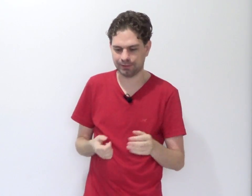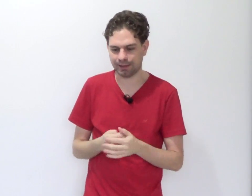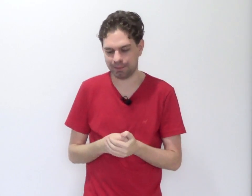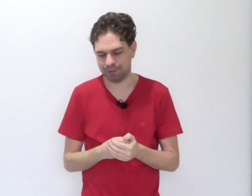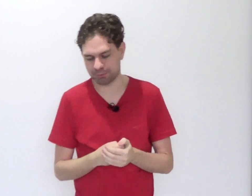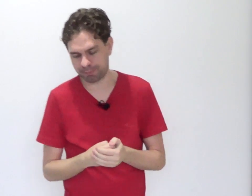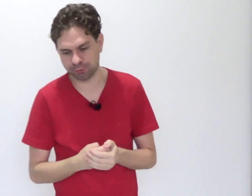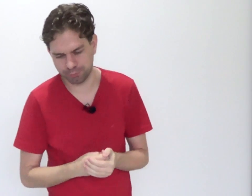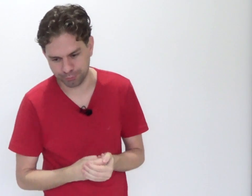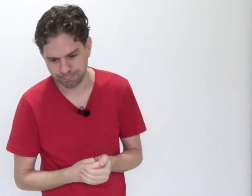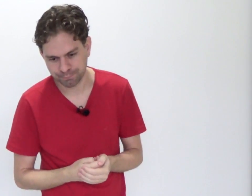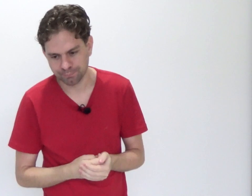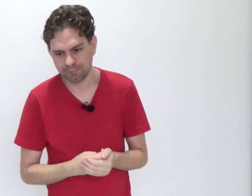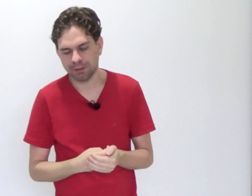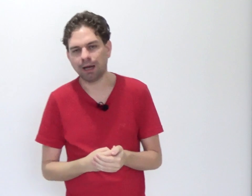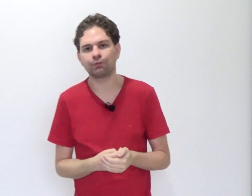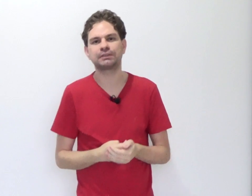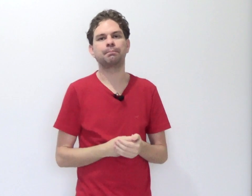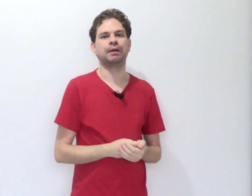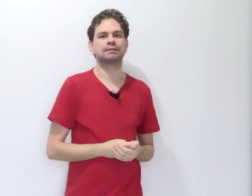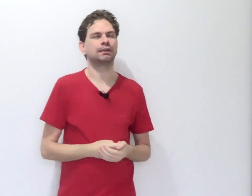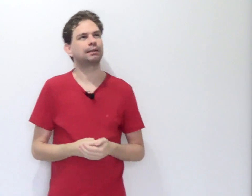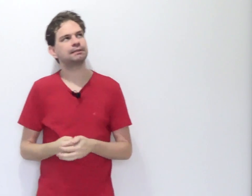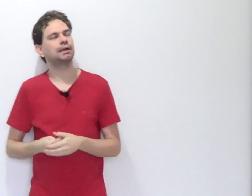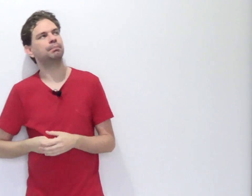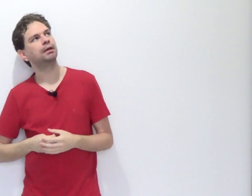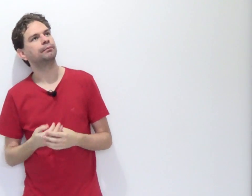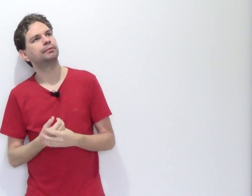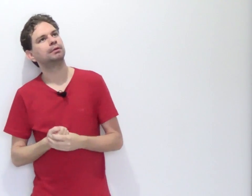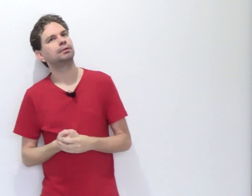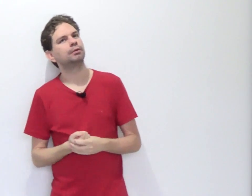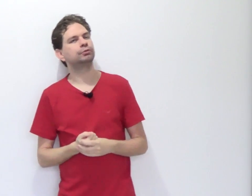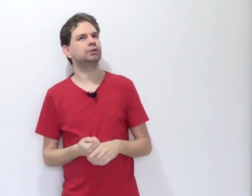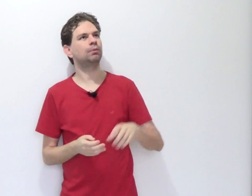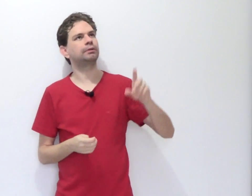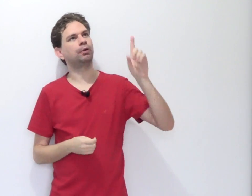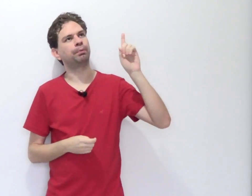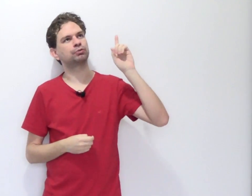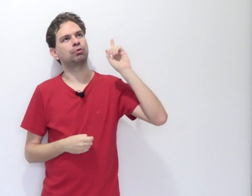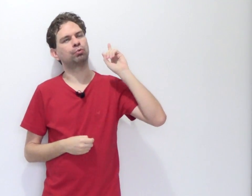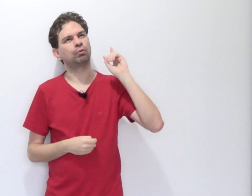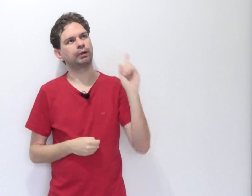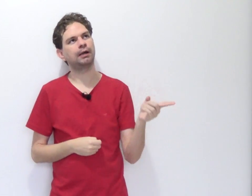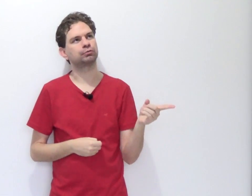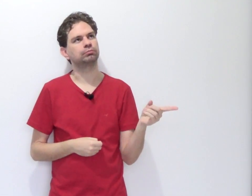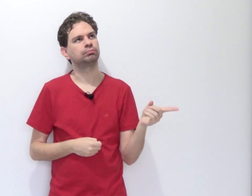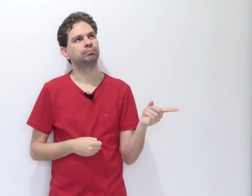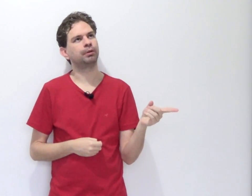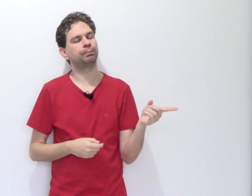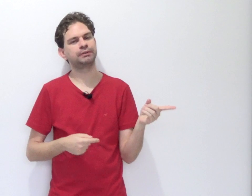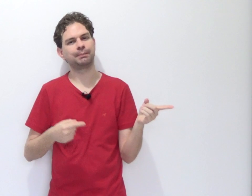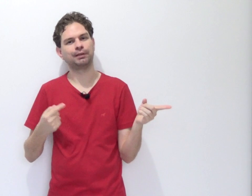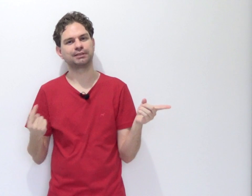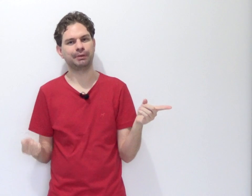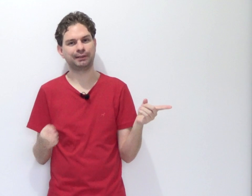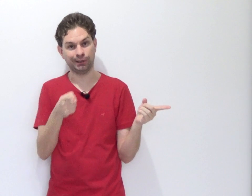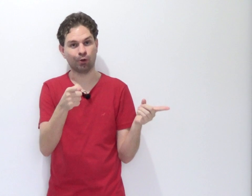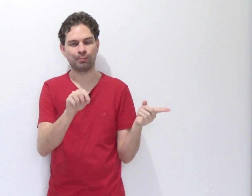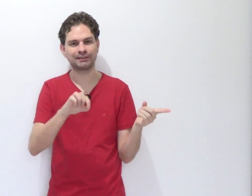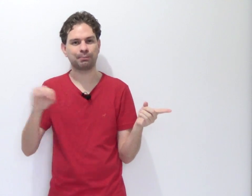ideia é a mesma pra todo mundo. Aí você pensa. Quer saber? Se eu odeio o pessoal do Congresso, pelo princípio da simetria, olha como é que você